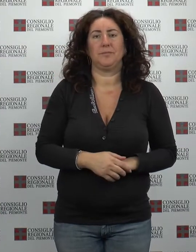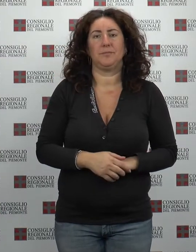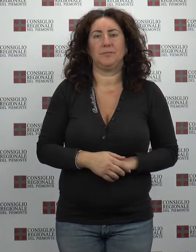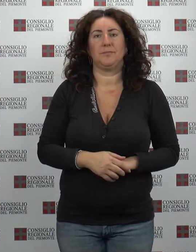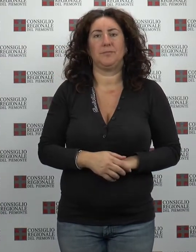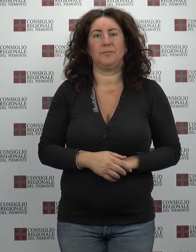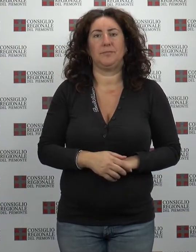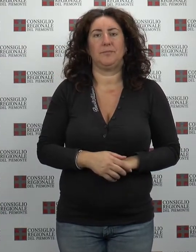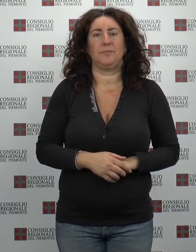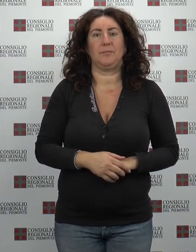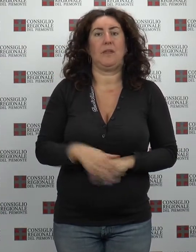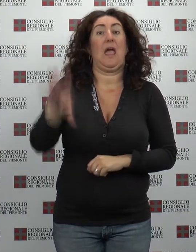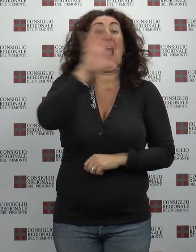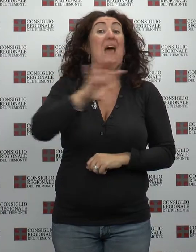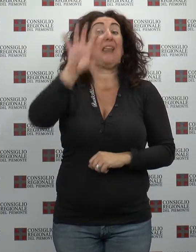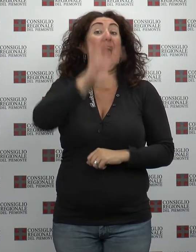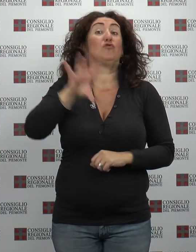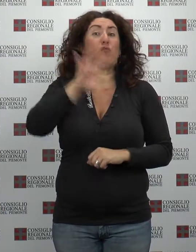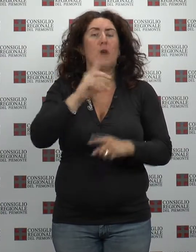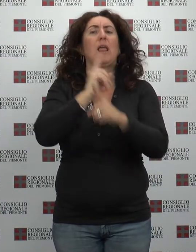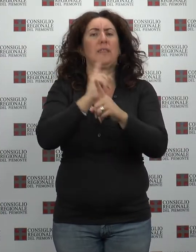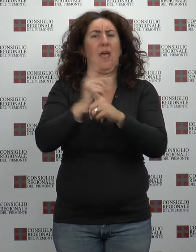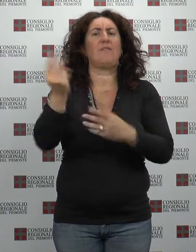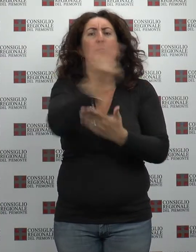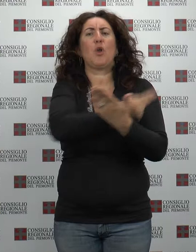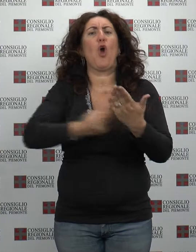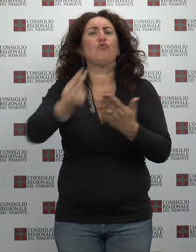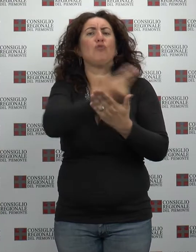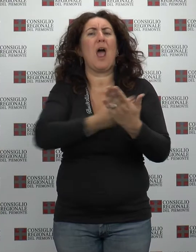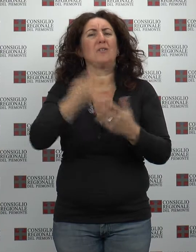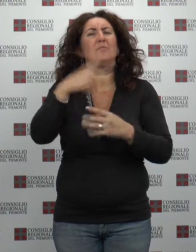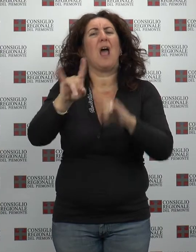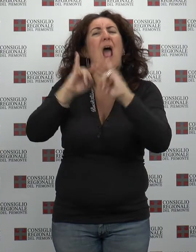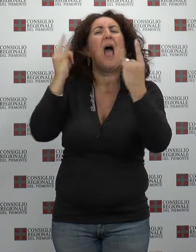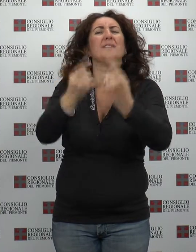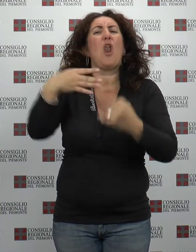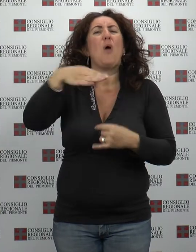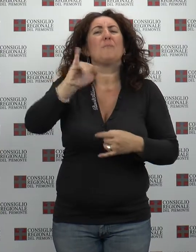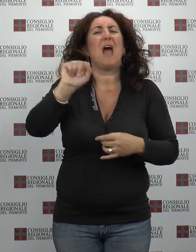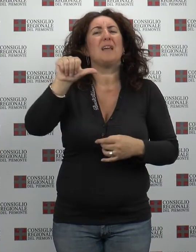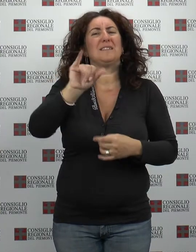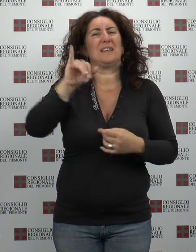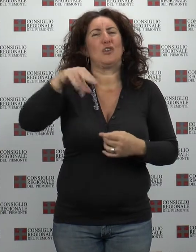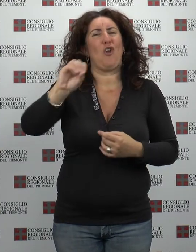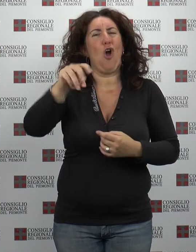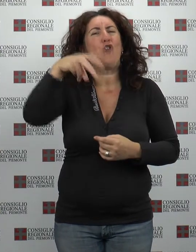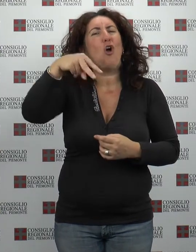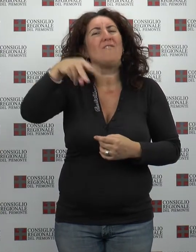La regione elaborerà un progetto per il riutilizzo sociale del Castello di Miasino in provincia di Novara, bene confiscato alla